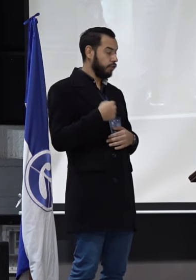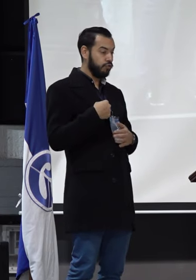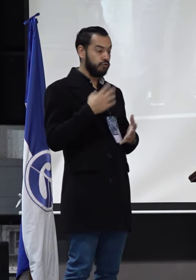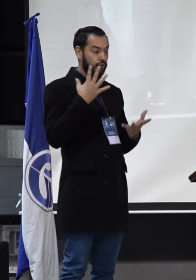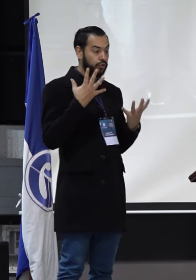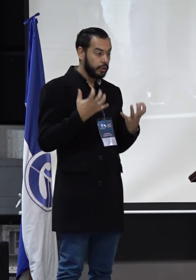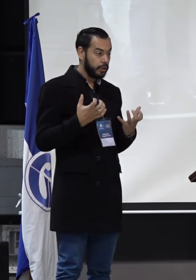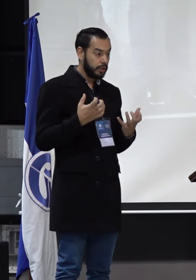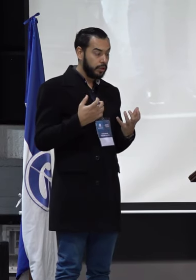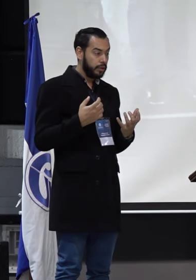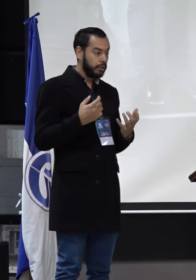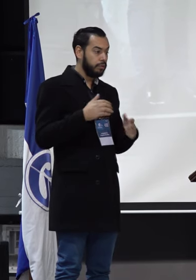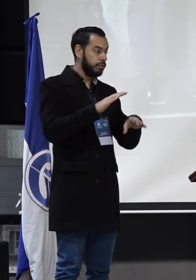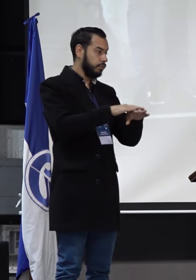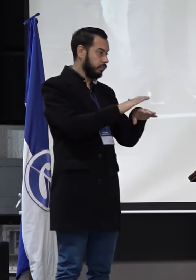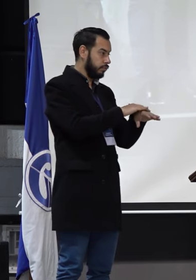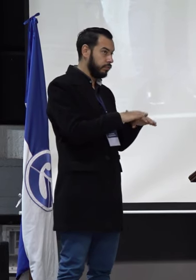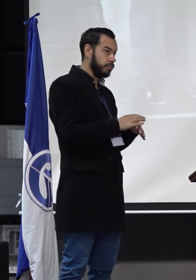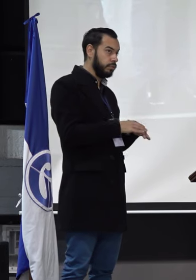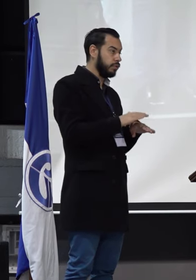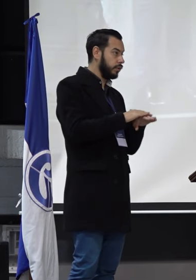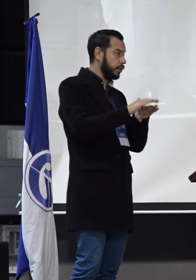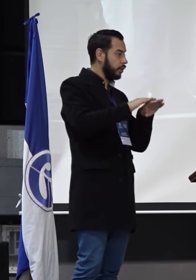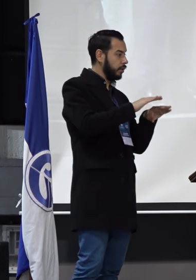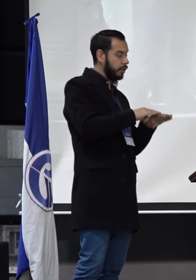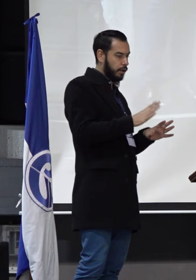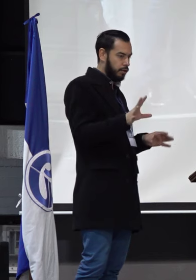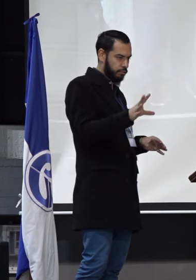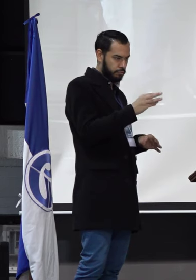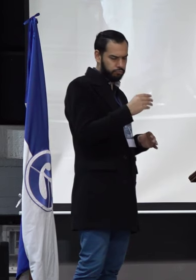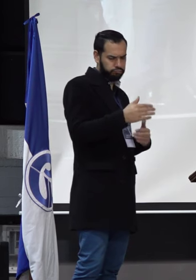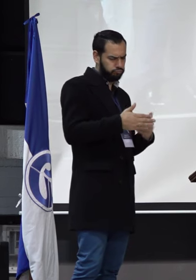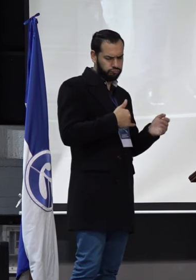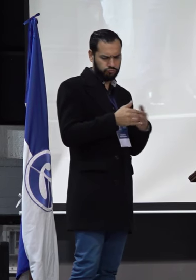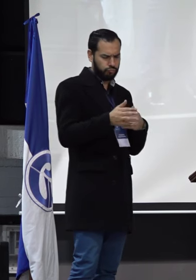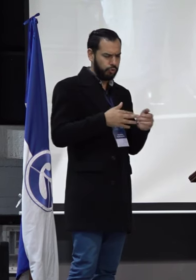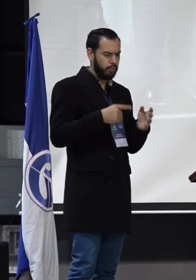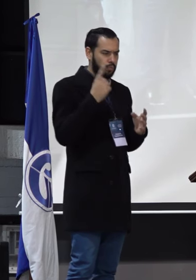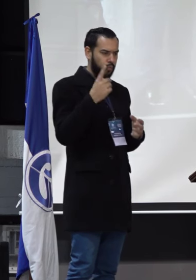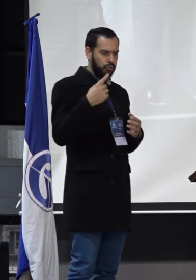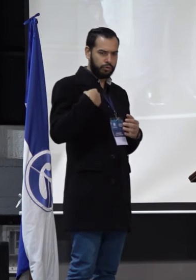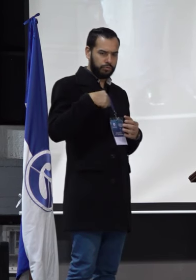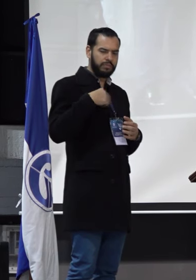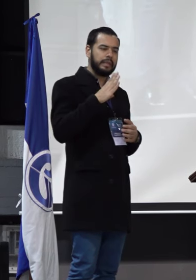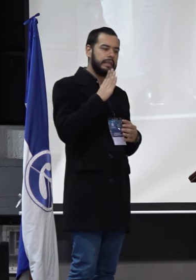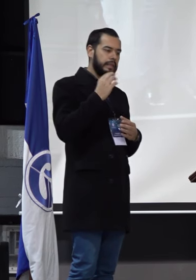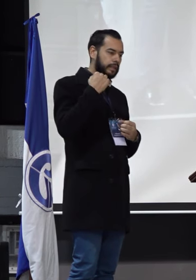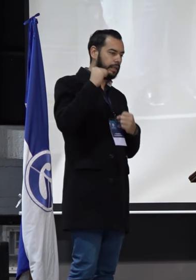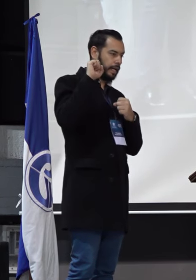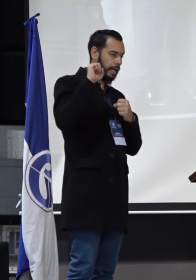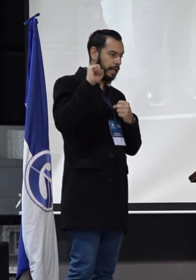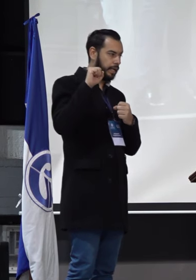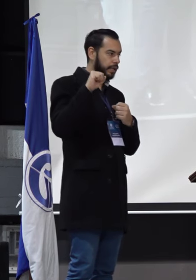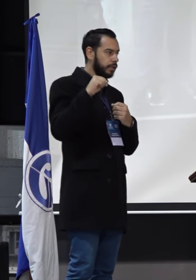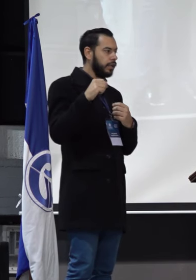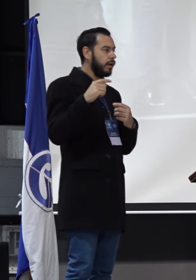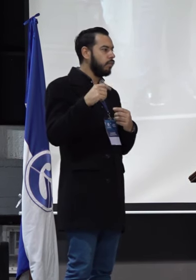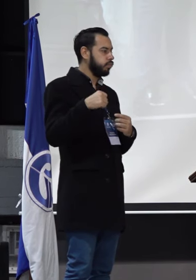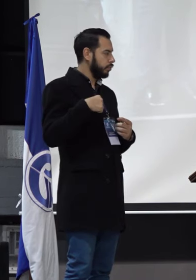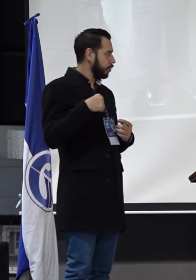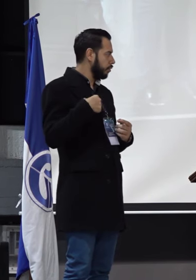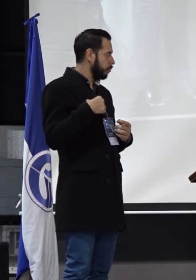quiero hacerle una invitación a todos, independientemente de los resultados de este ejercicio, tengamos la posibilidad